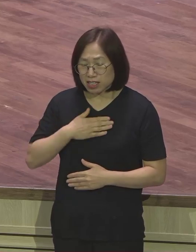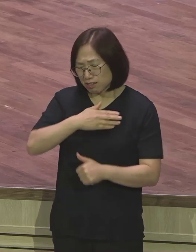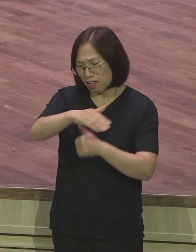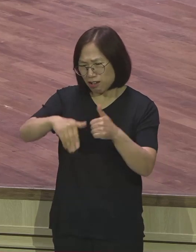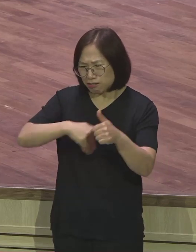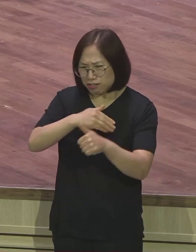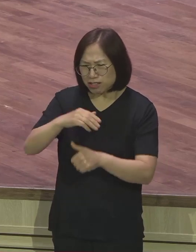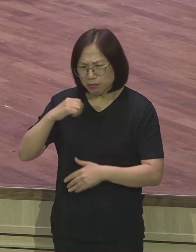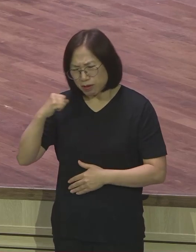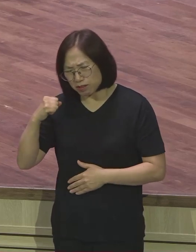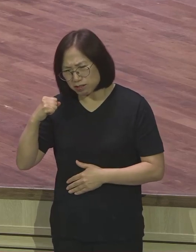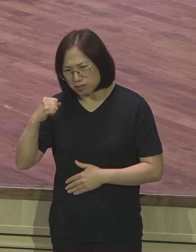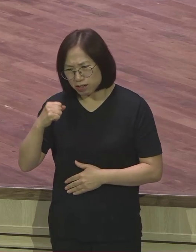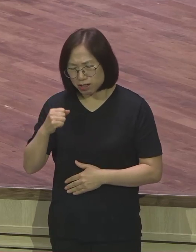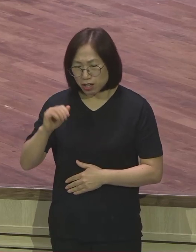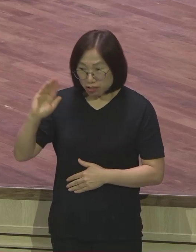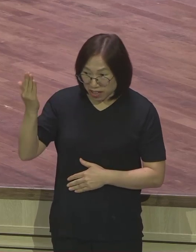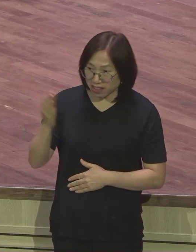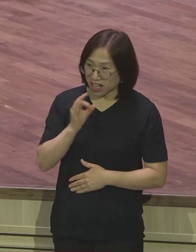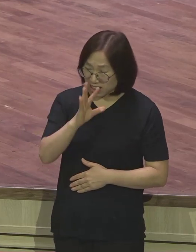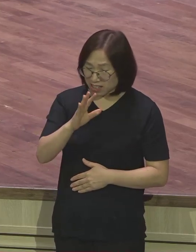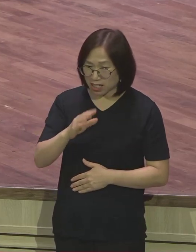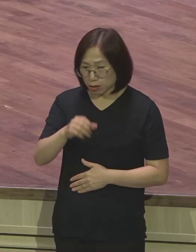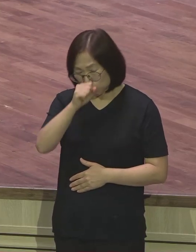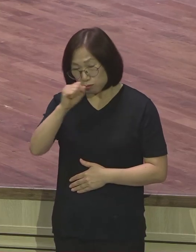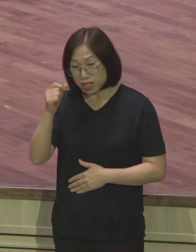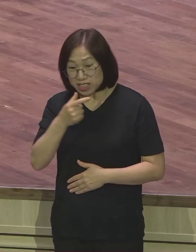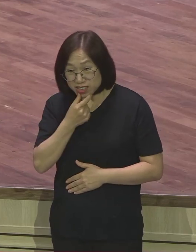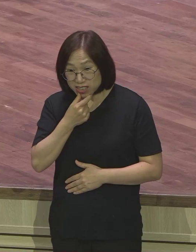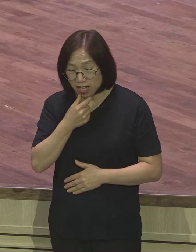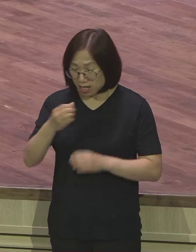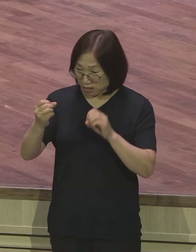묶여가지고 된다 안 된다 좋다 안 좋다 응답이 있다 없다